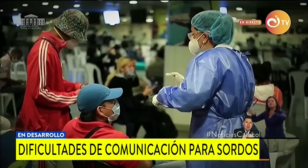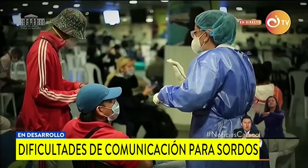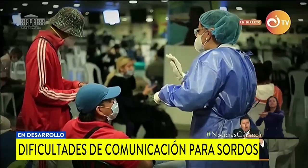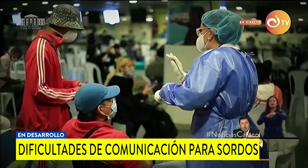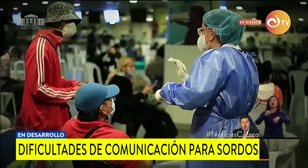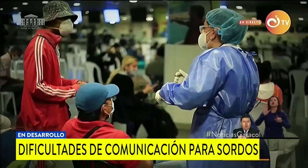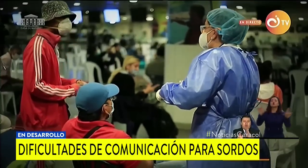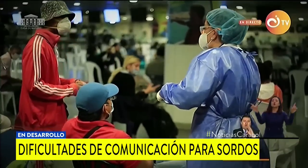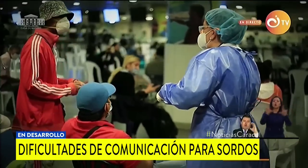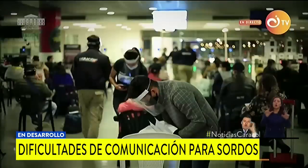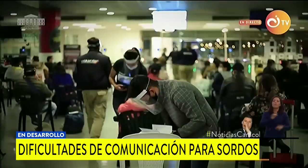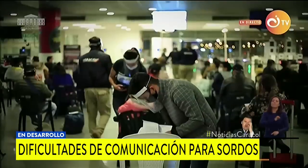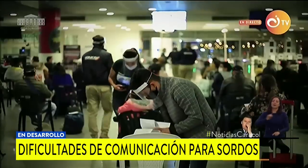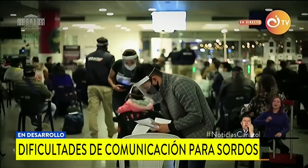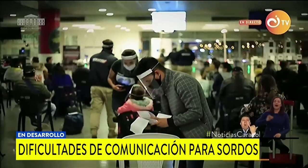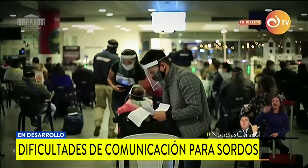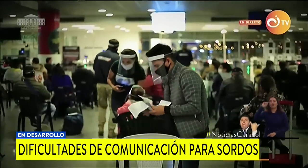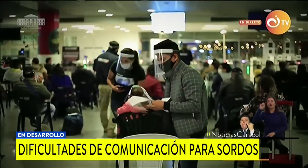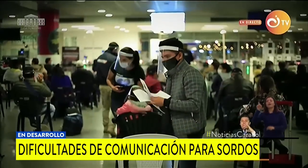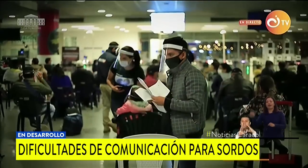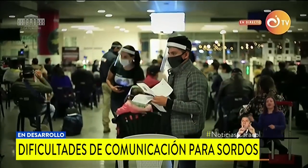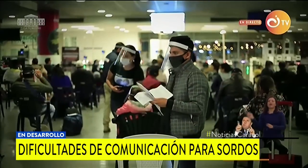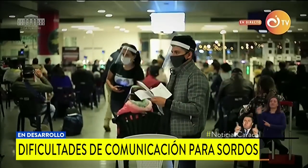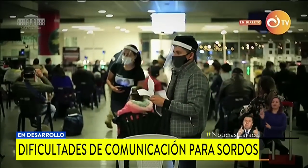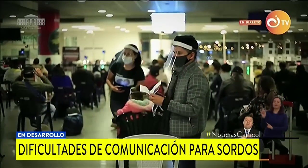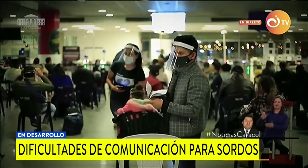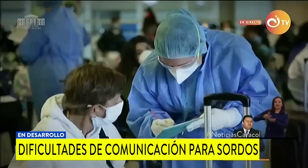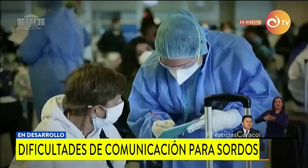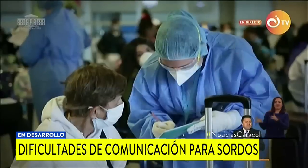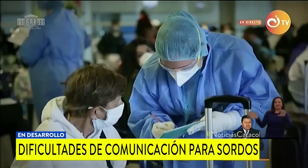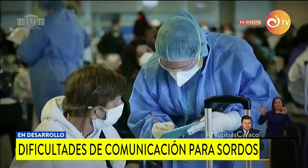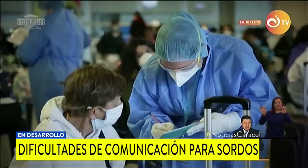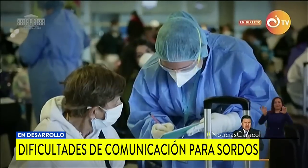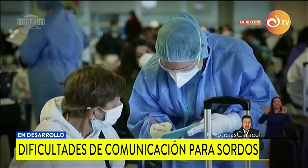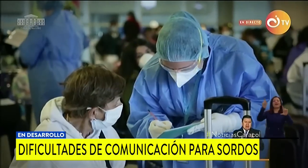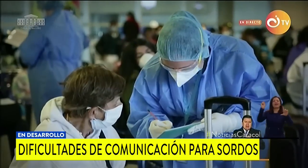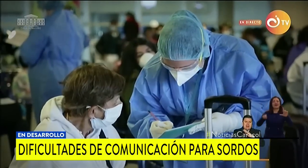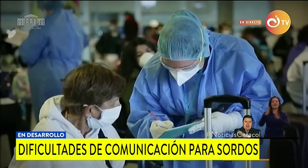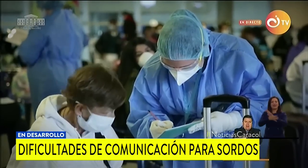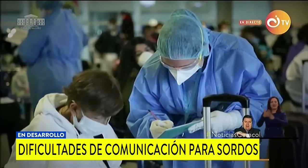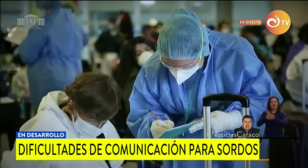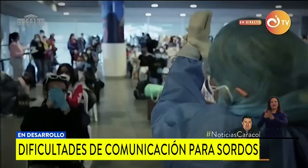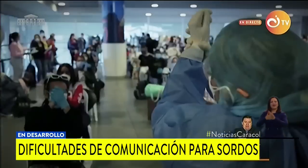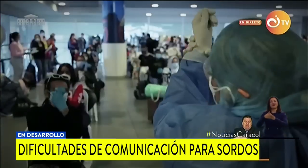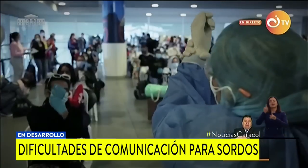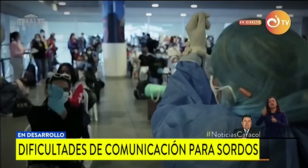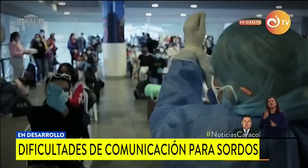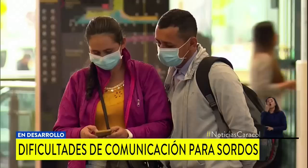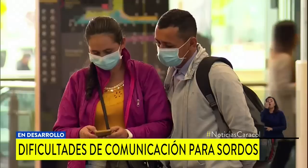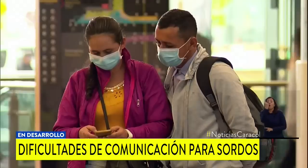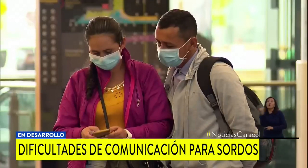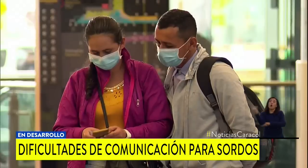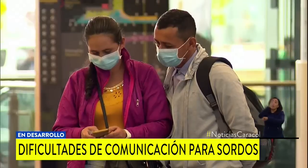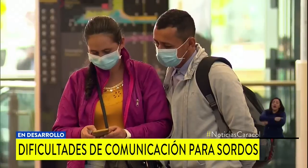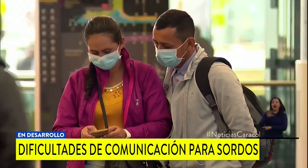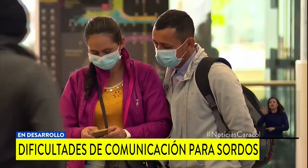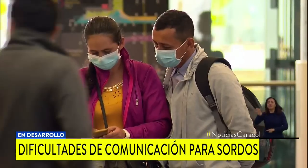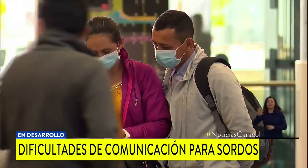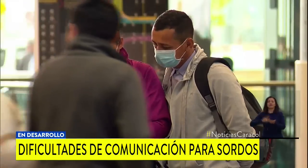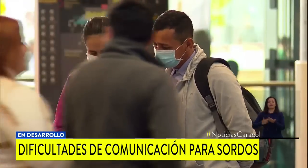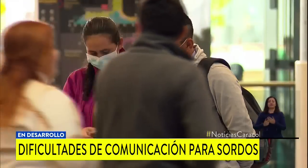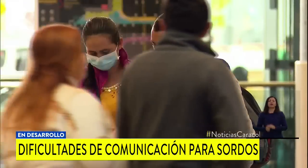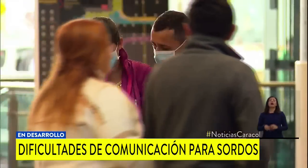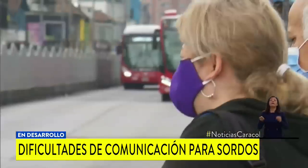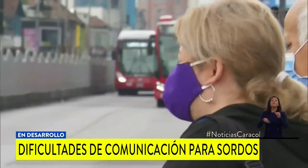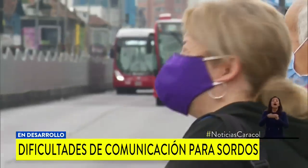privados a utilizar servicios de interpretación a lengua de señas colombiana en al menos una franja de noticias al día. Pero el uso de tapabocas